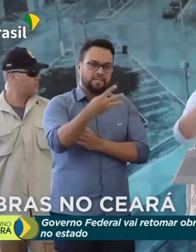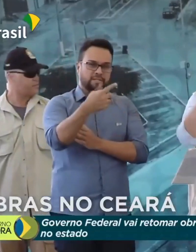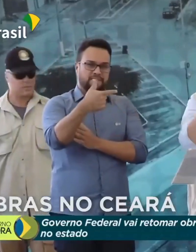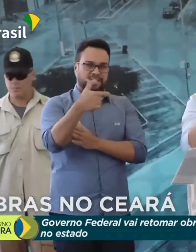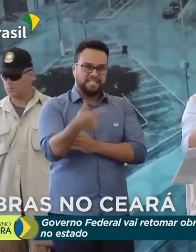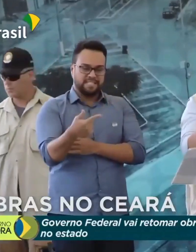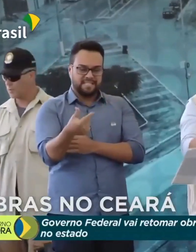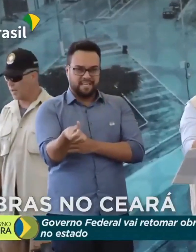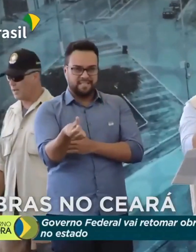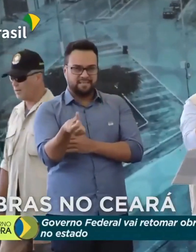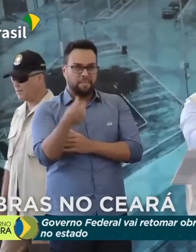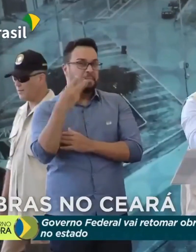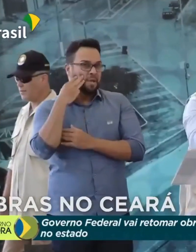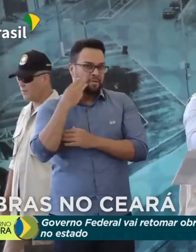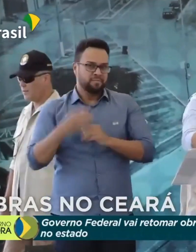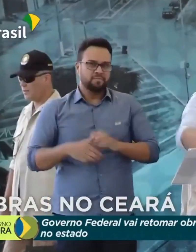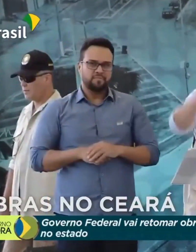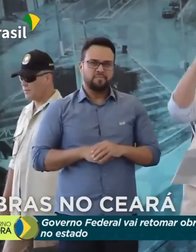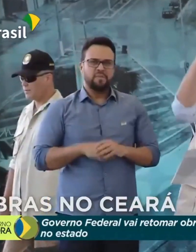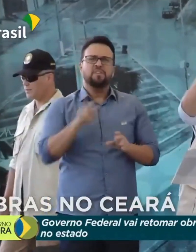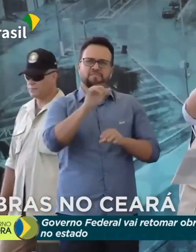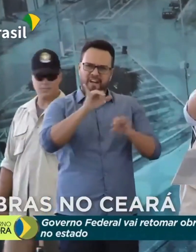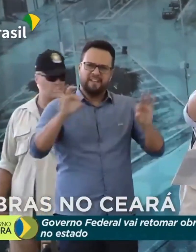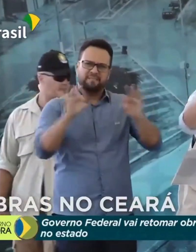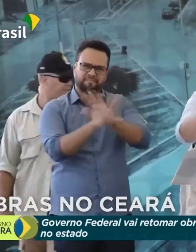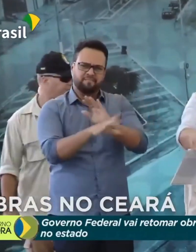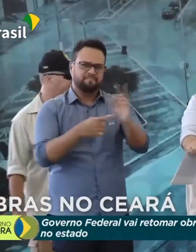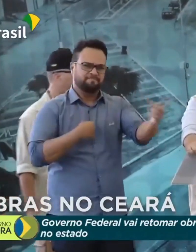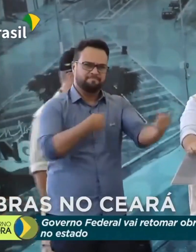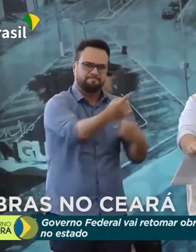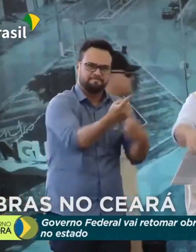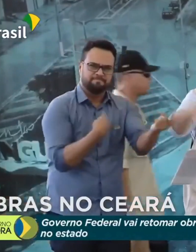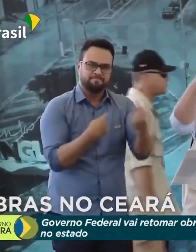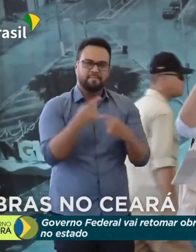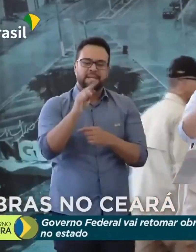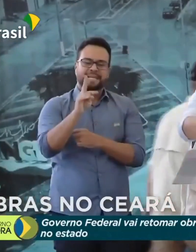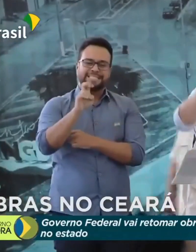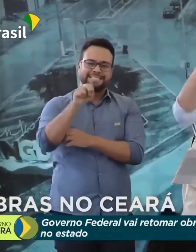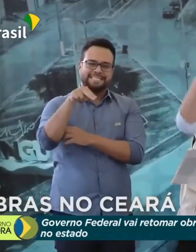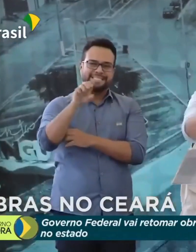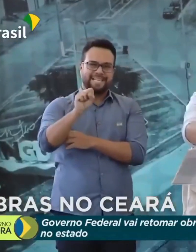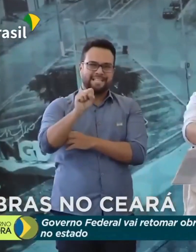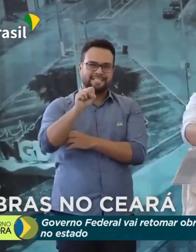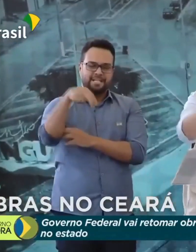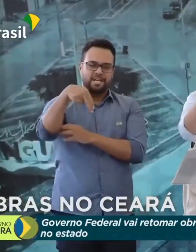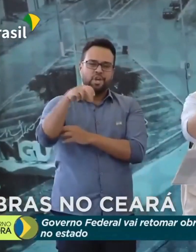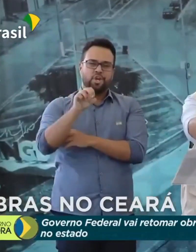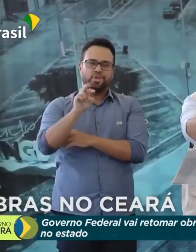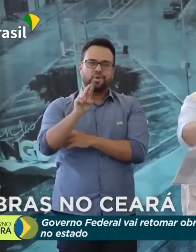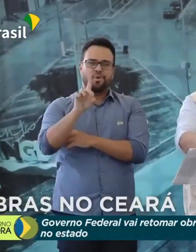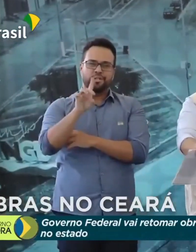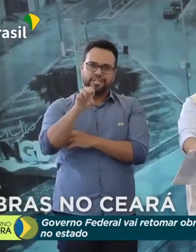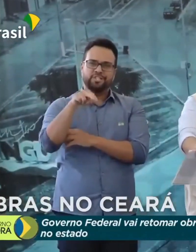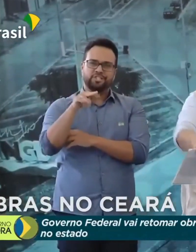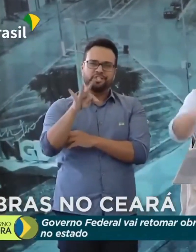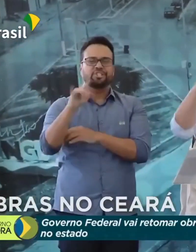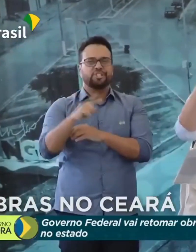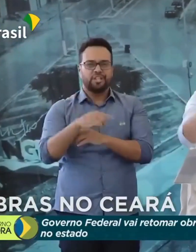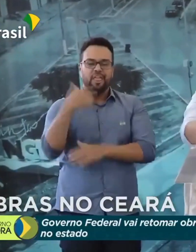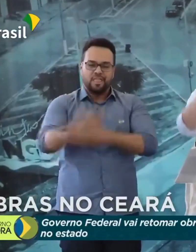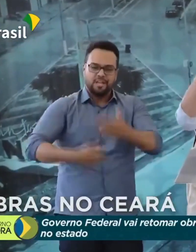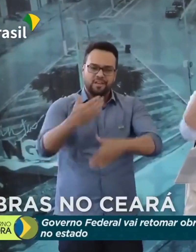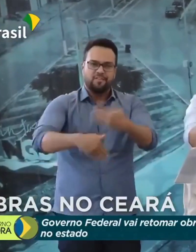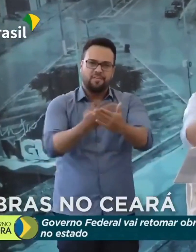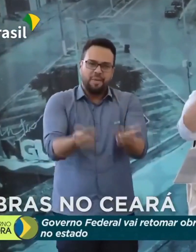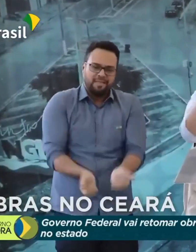Nós faremos a transnordestina chegar ao Porto de Pecém. Nós vamos fazer o desenvolvimento chegar ao Ceará. Nós vamos